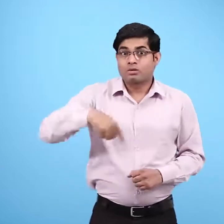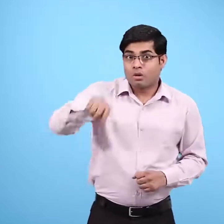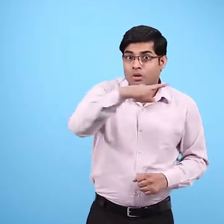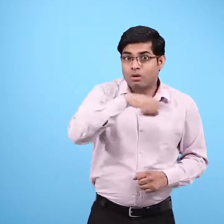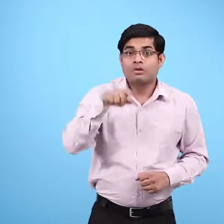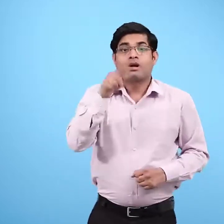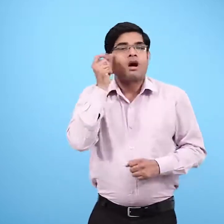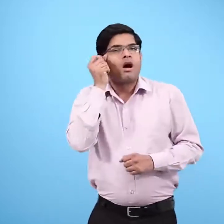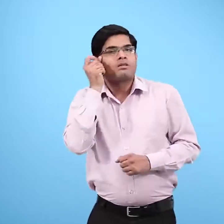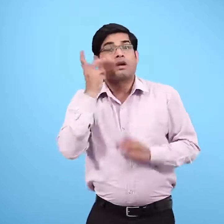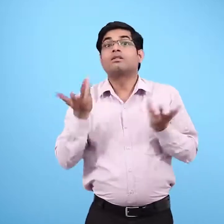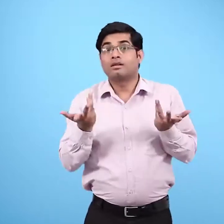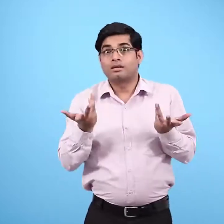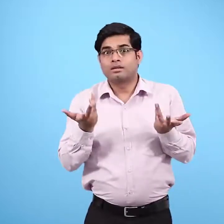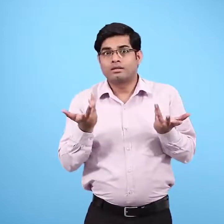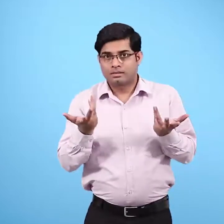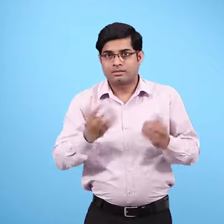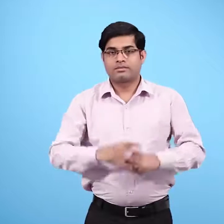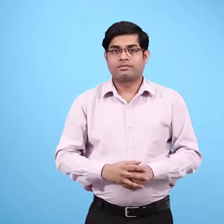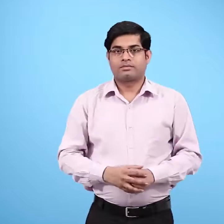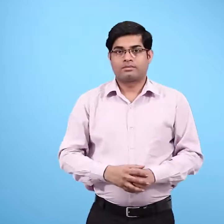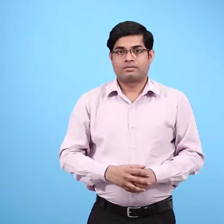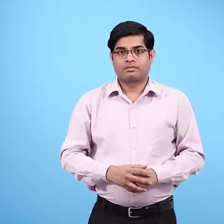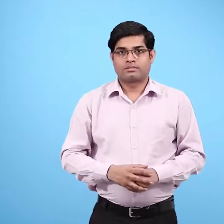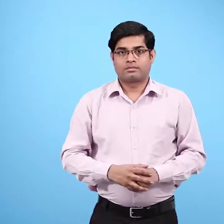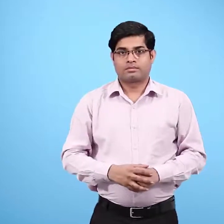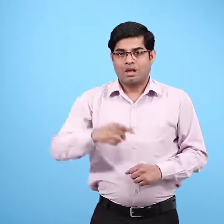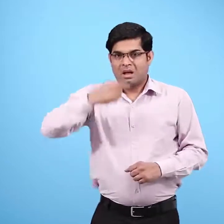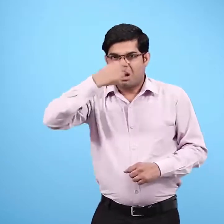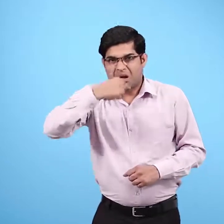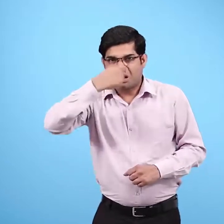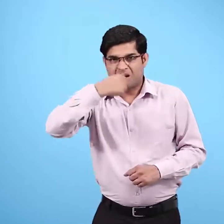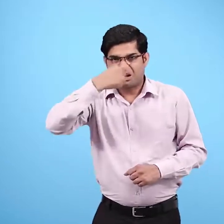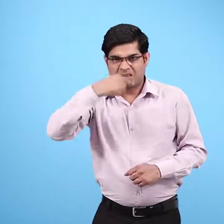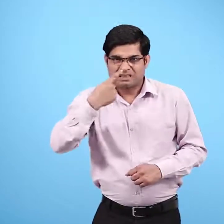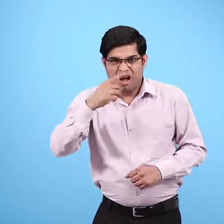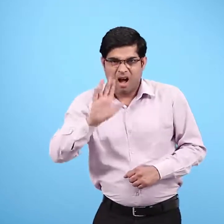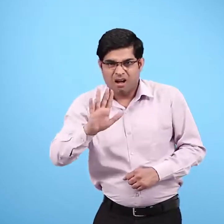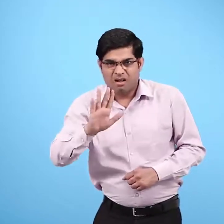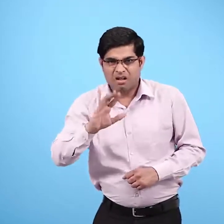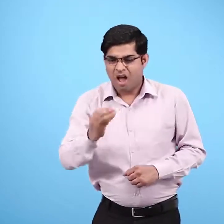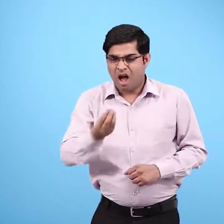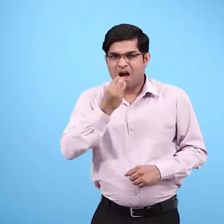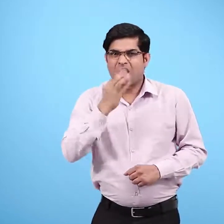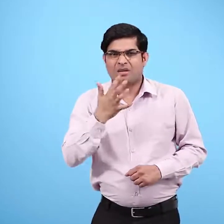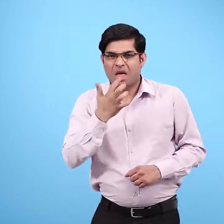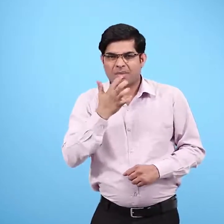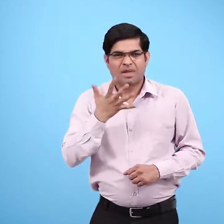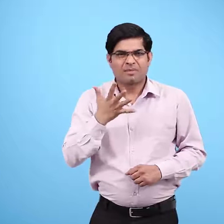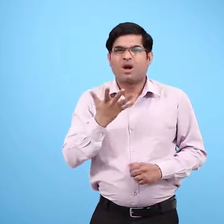कहां हम क्या समझे जब तुम्हें जुकाम होता है तो खाना